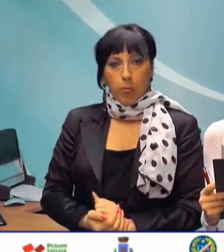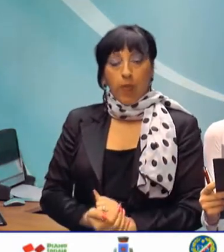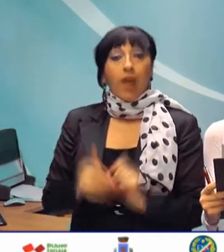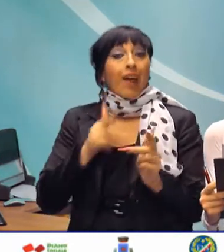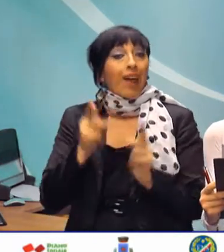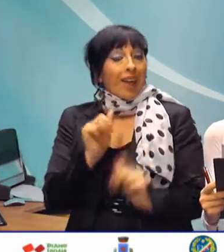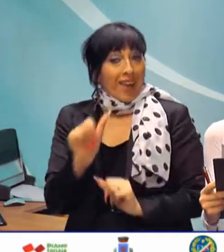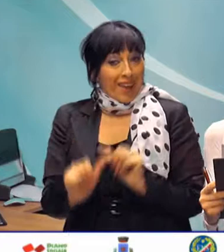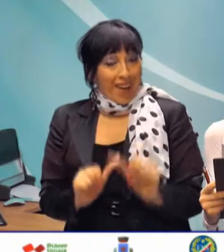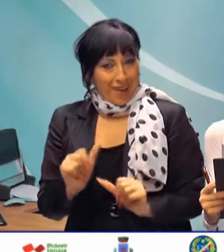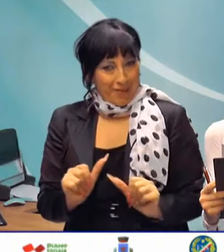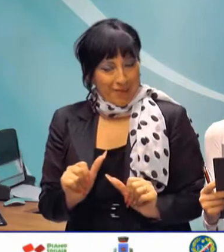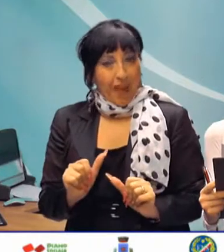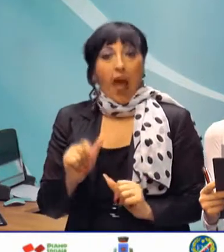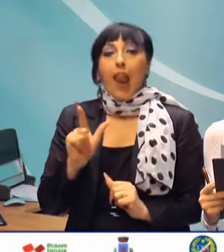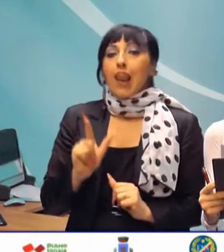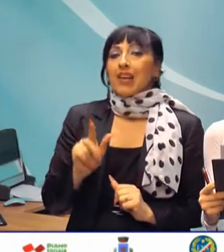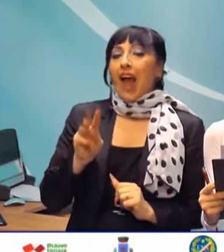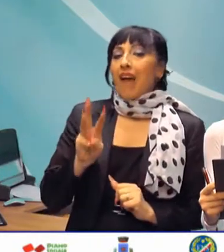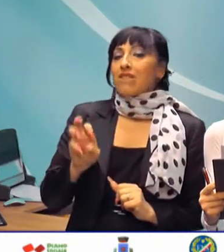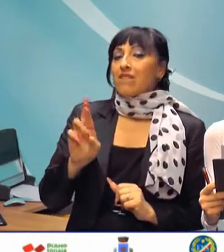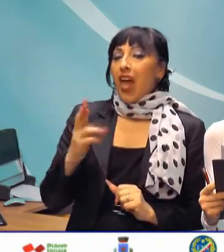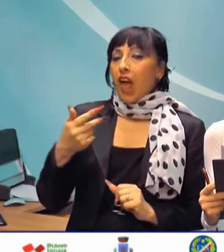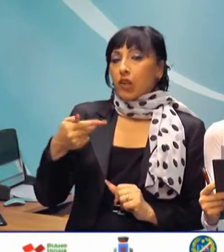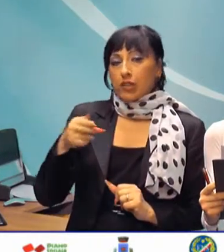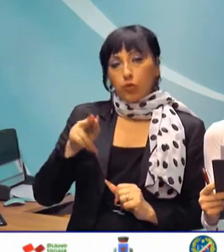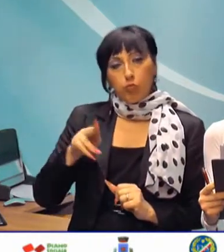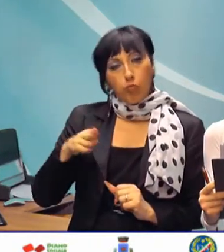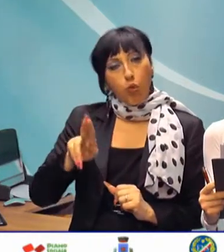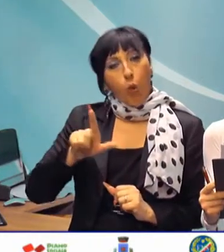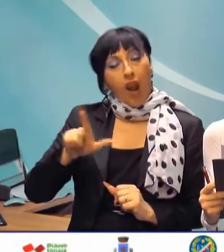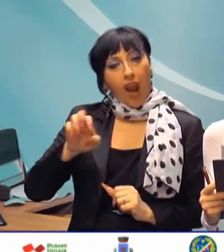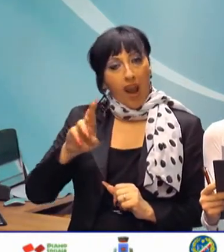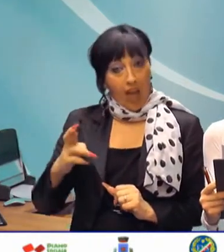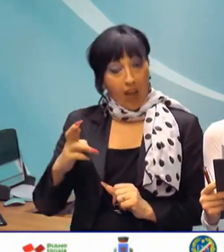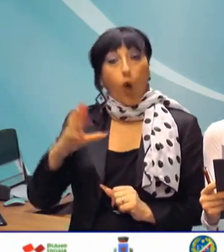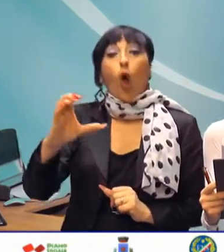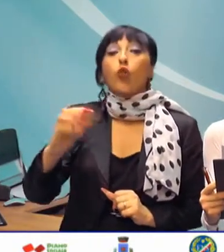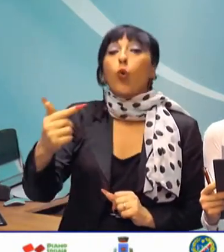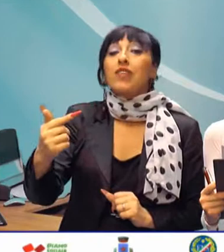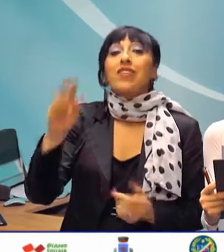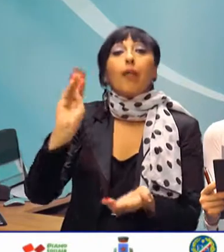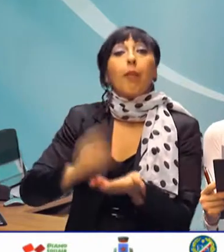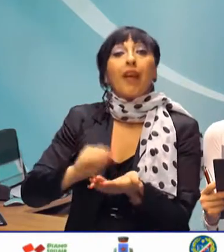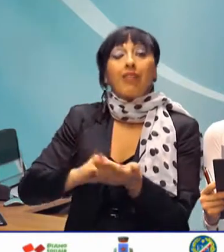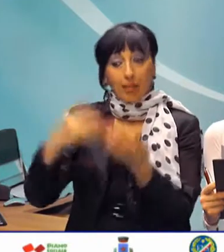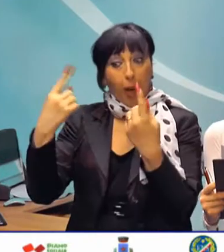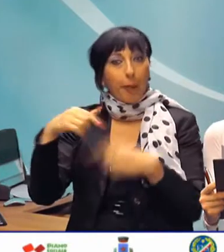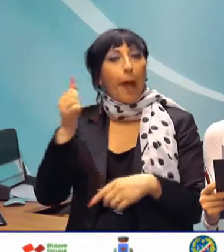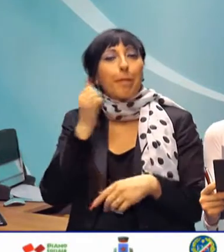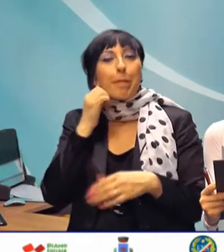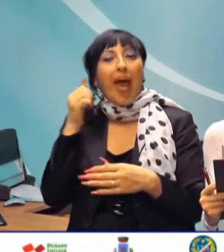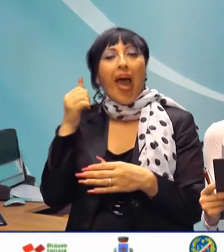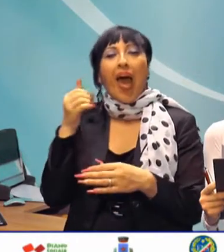Cambiamo argomento. Lina Wertmuller a Contursi Terme. Sarà la madrina del premio L